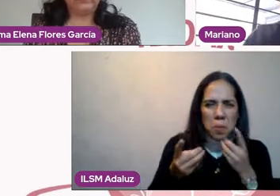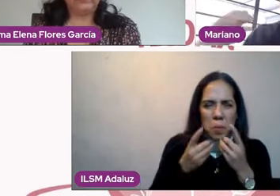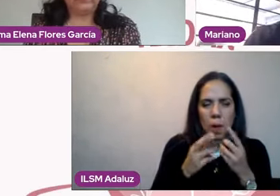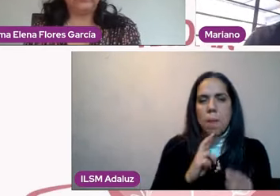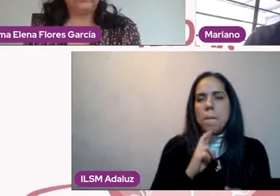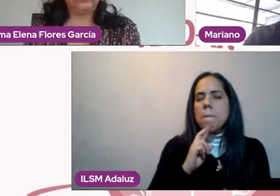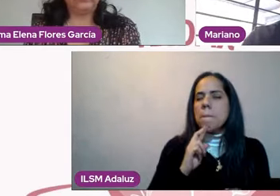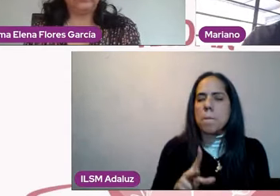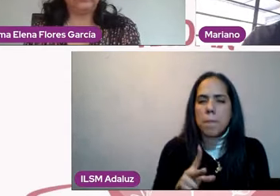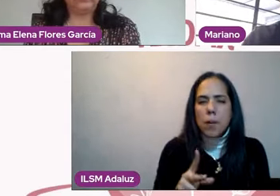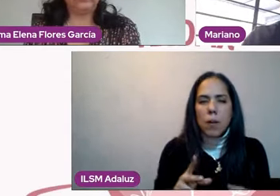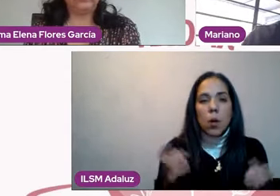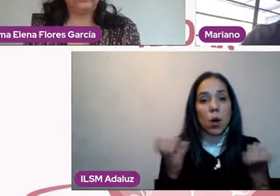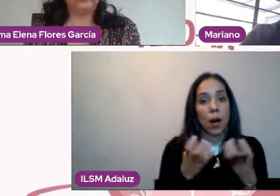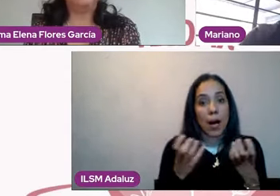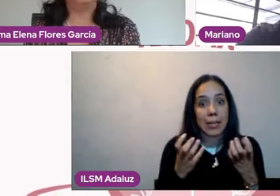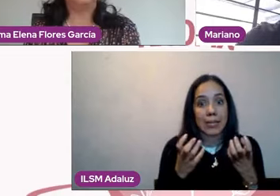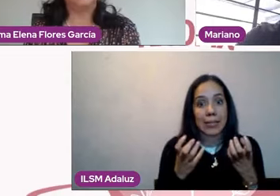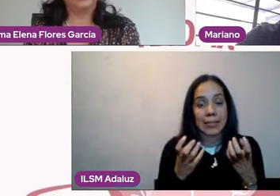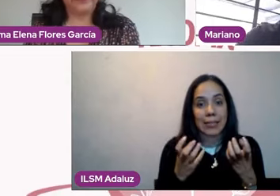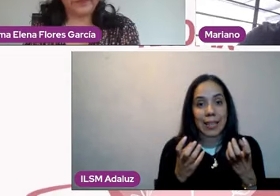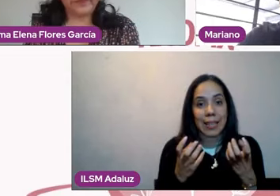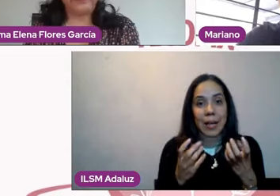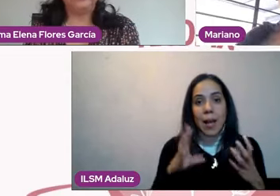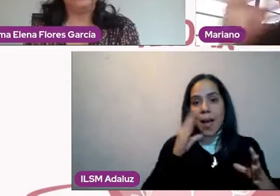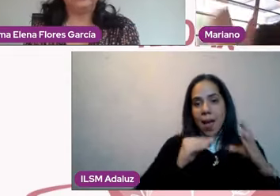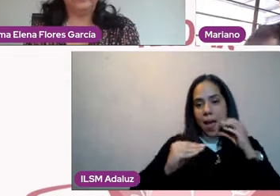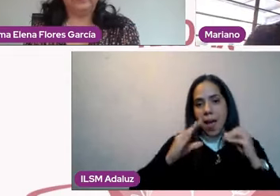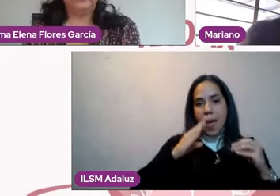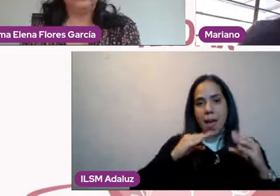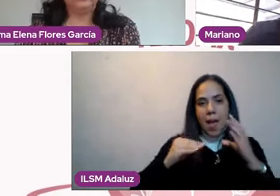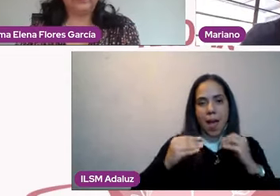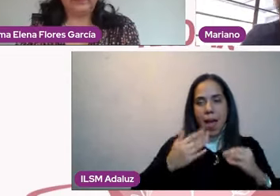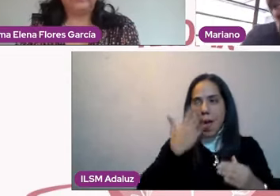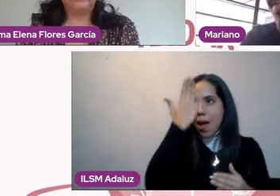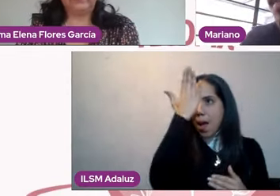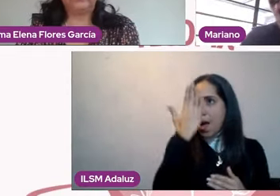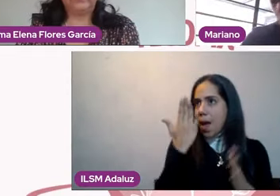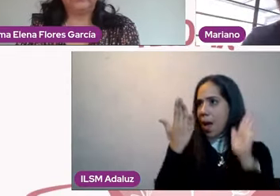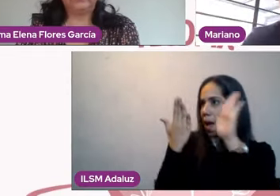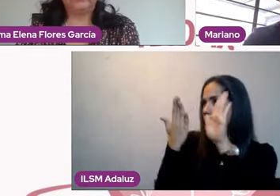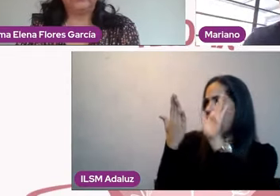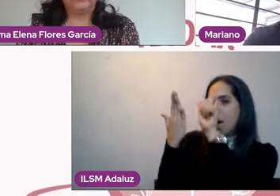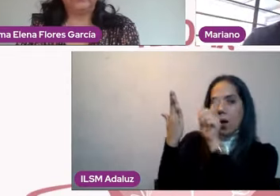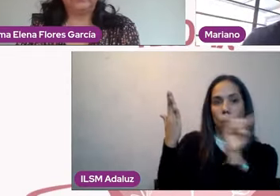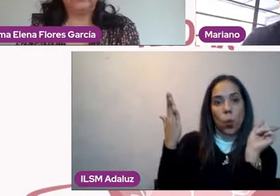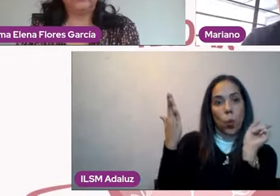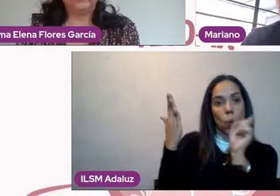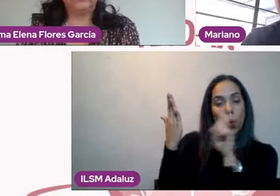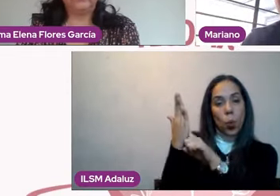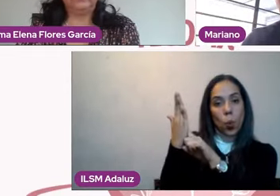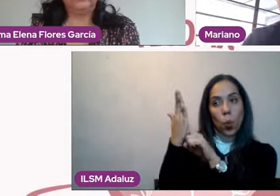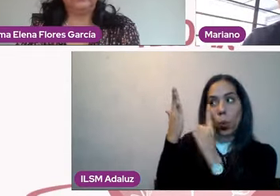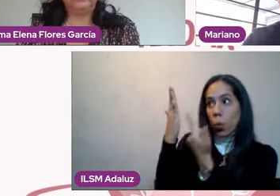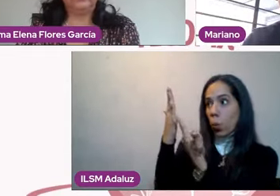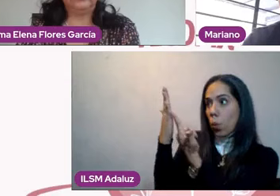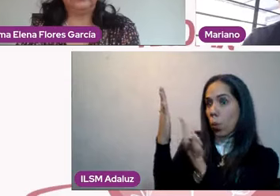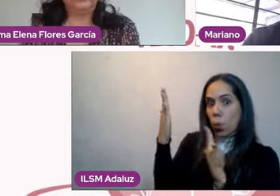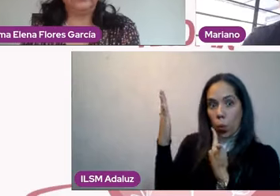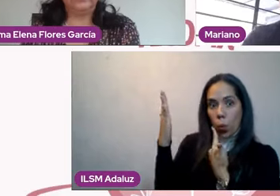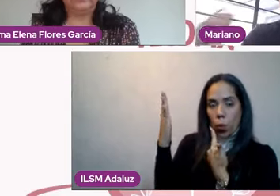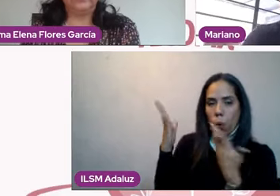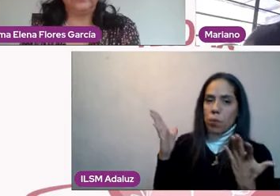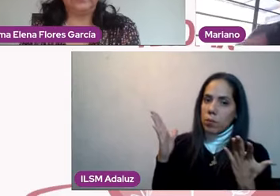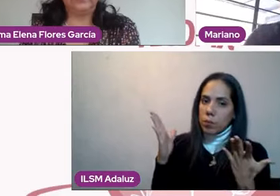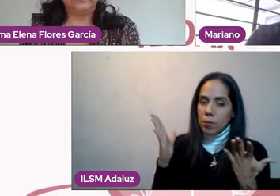es predicar con el ejemplo y hay un ejemplo, valga la redundancia, muy clásico, que tenemos hoy en